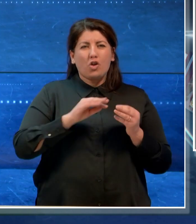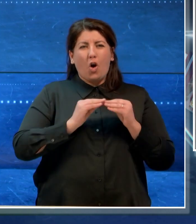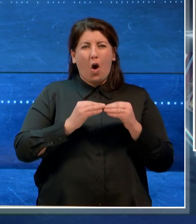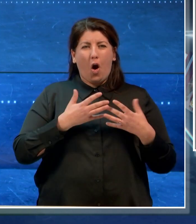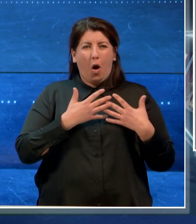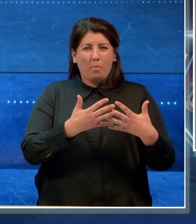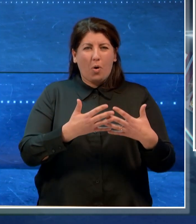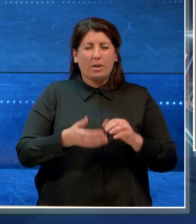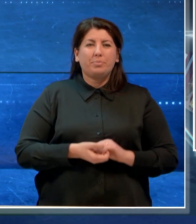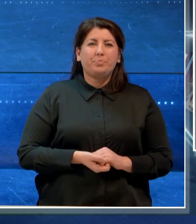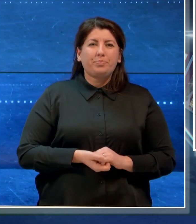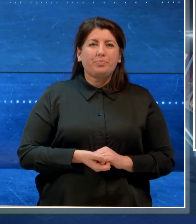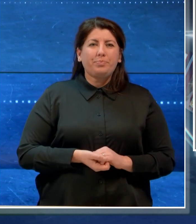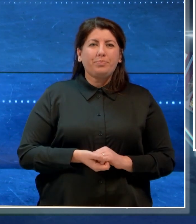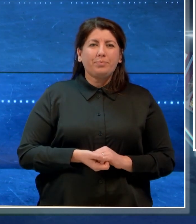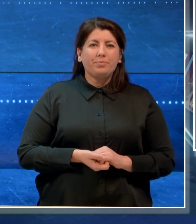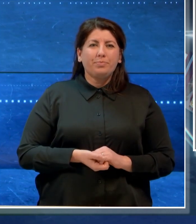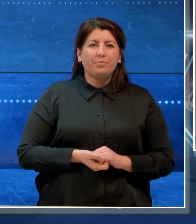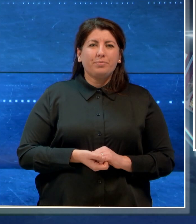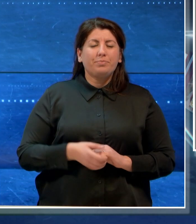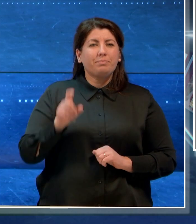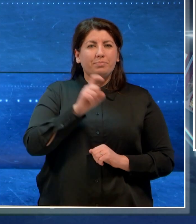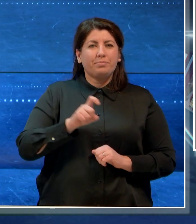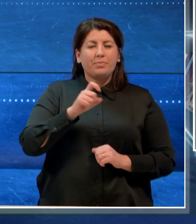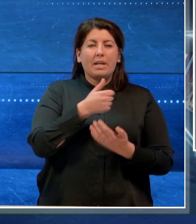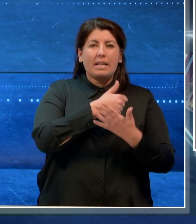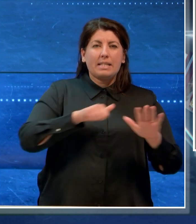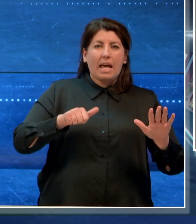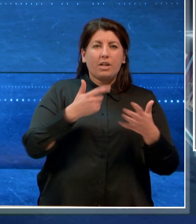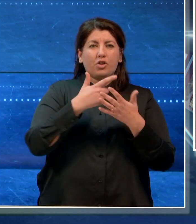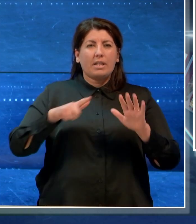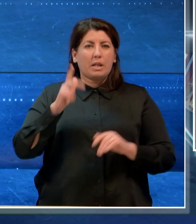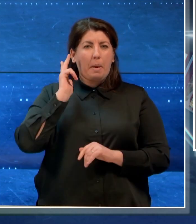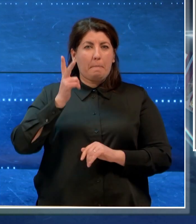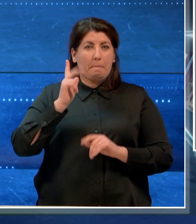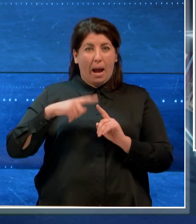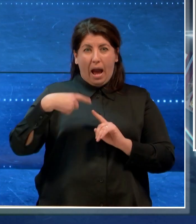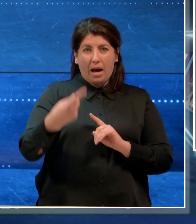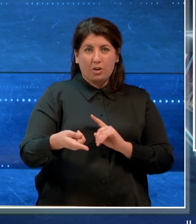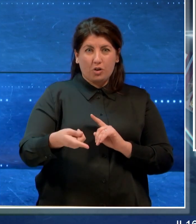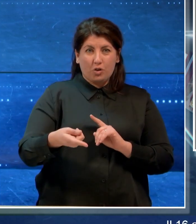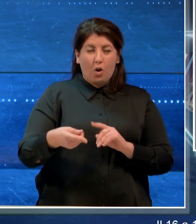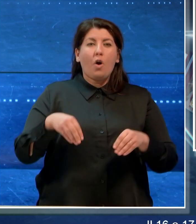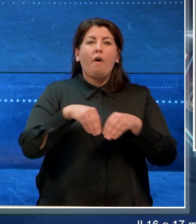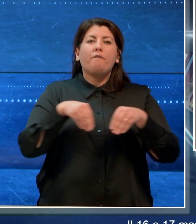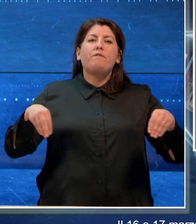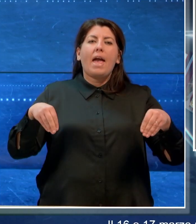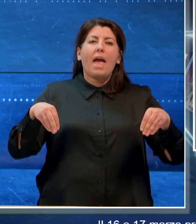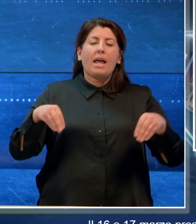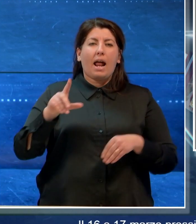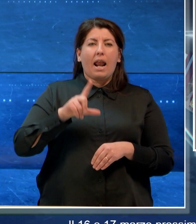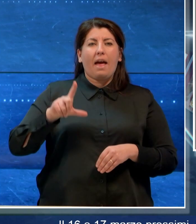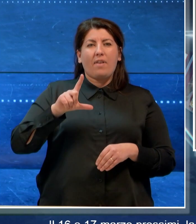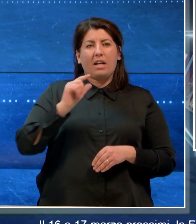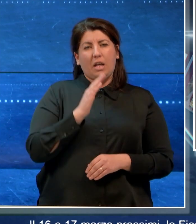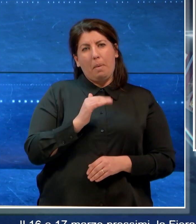Il 16 e il 17 marzo prossimi la Fiera del Levante